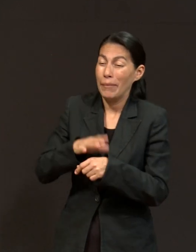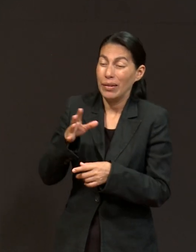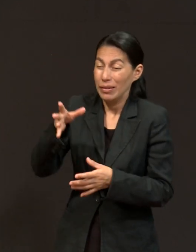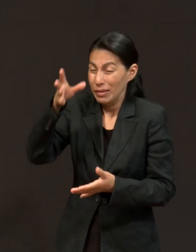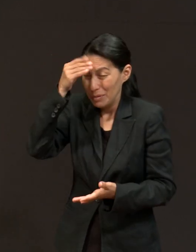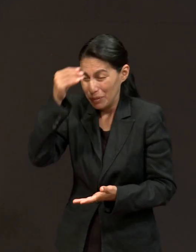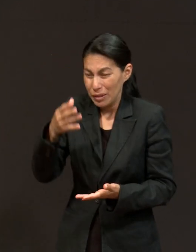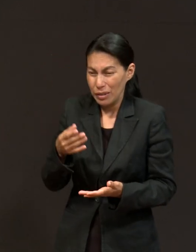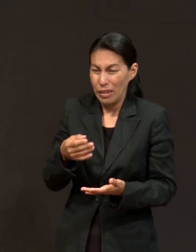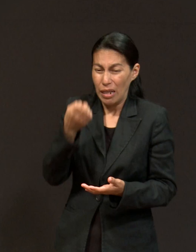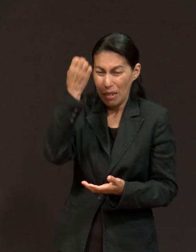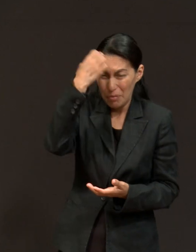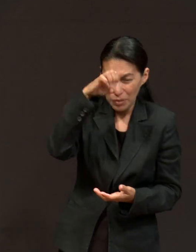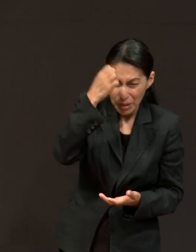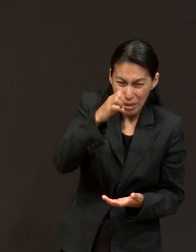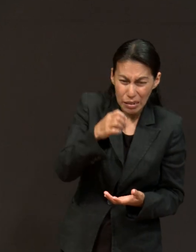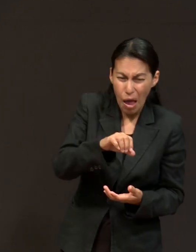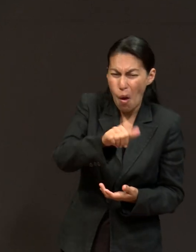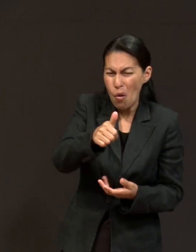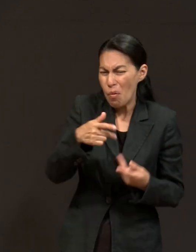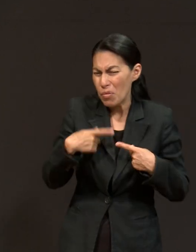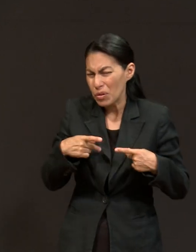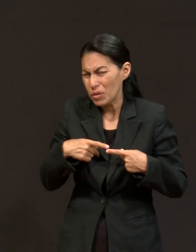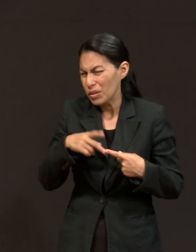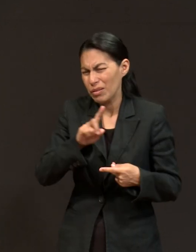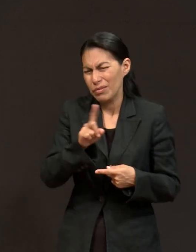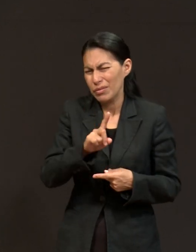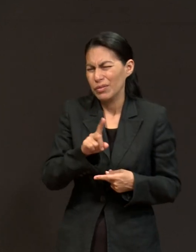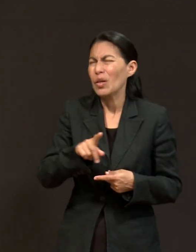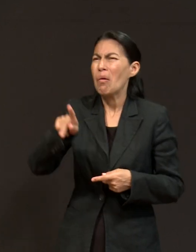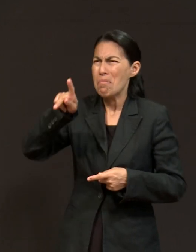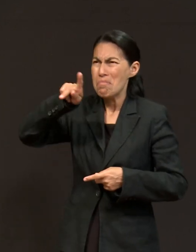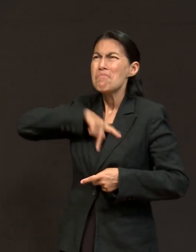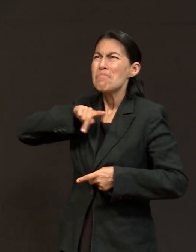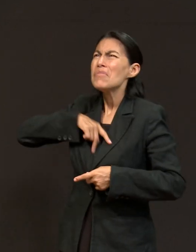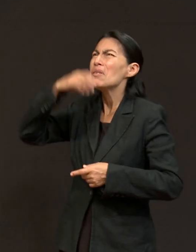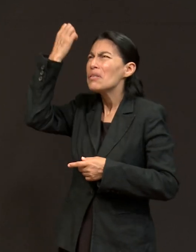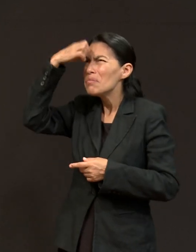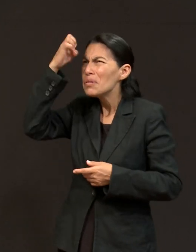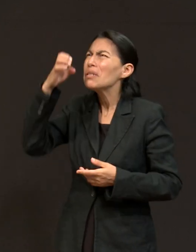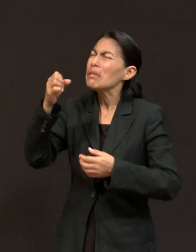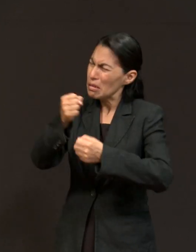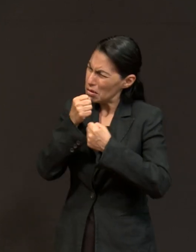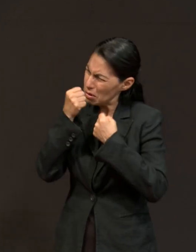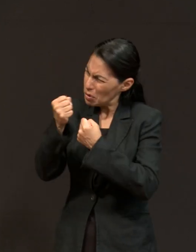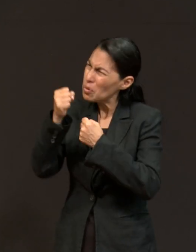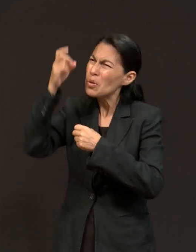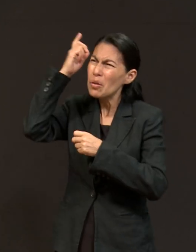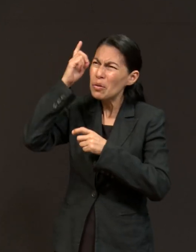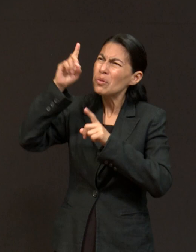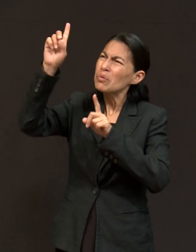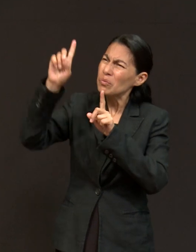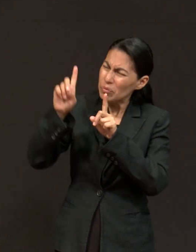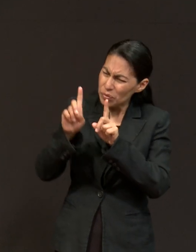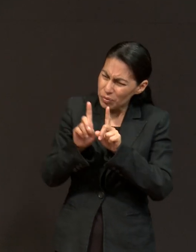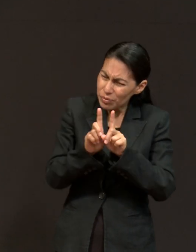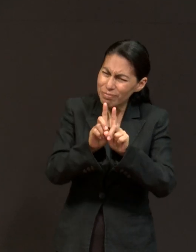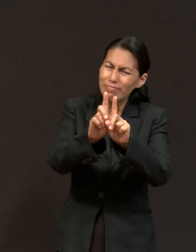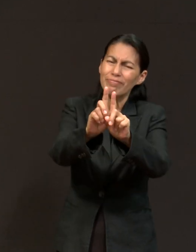que no se quedara en la experiencia de alguien más. Yo quería tener la mía y quería saber que Jesús iba a mi lado, que realmente eso iba a